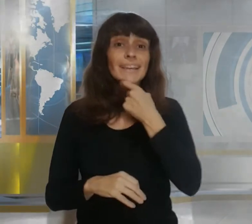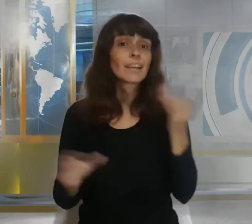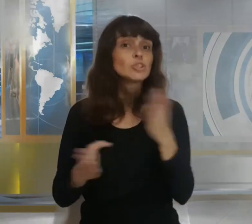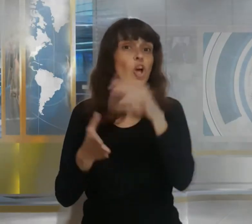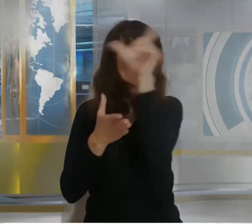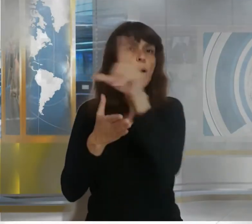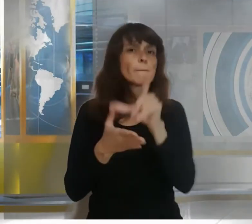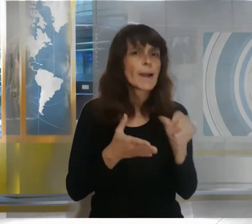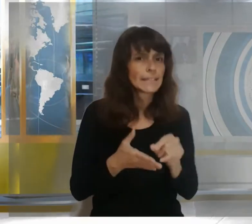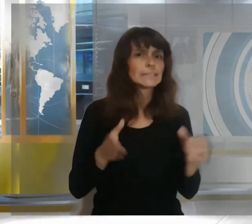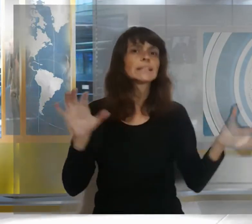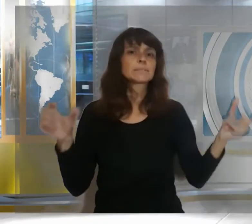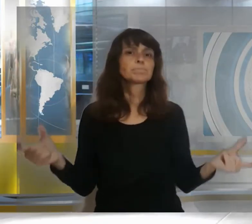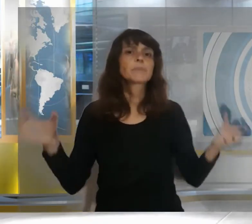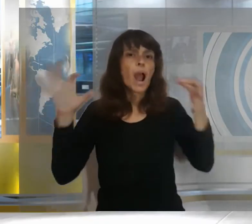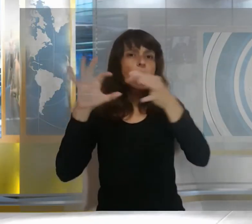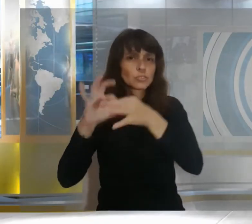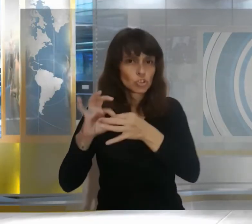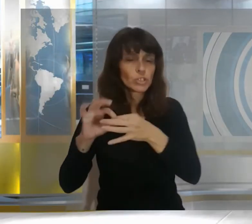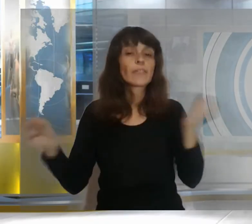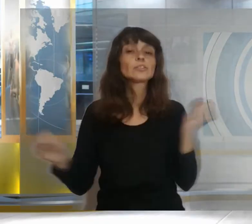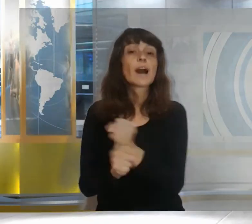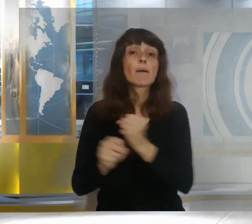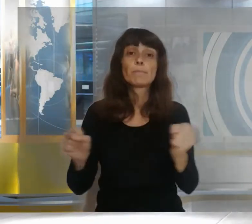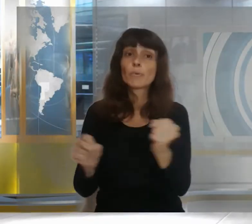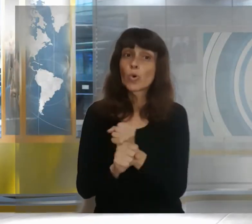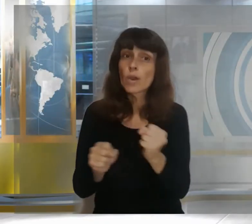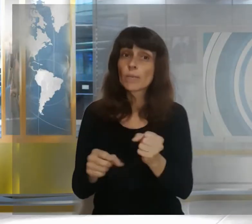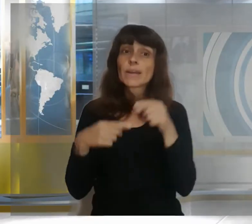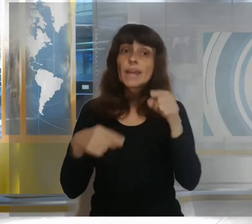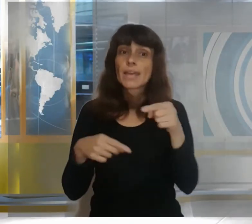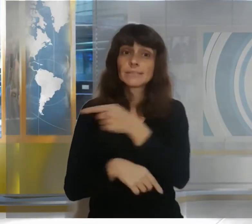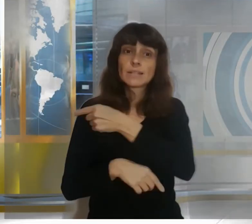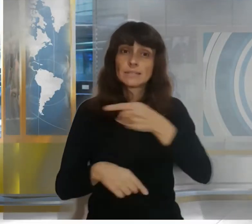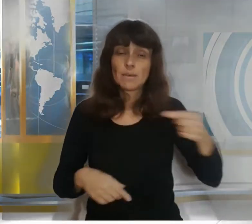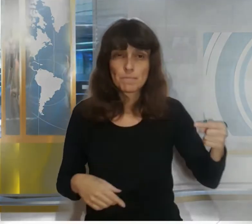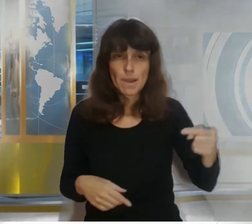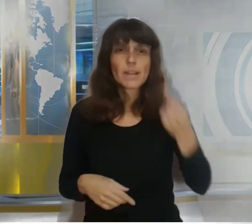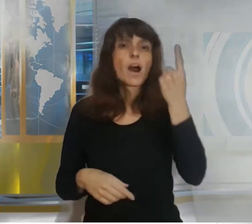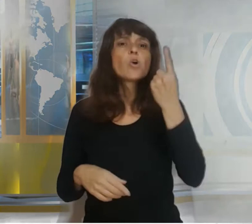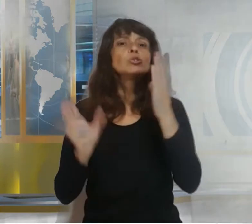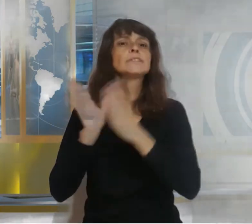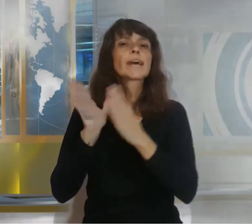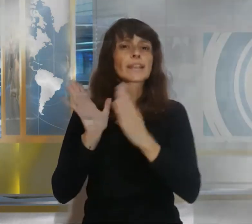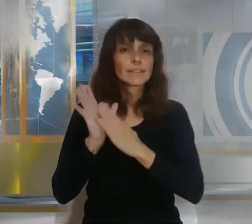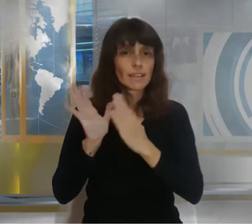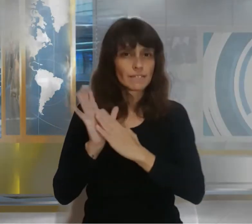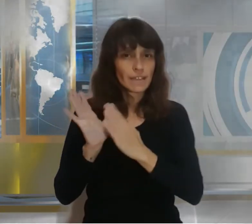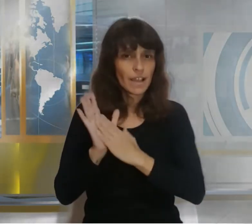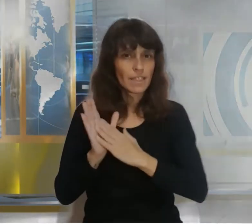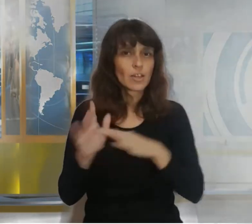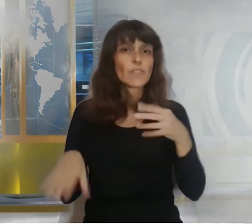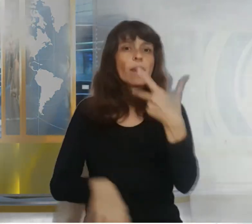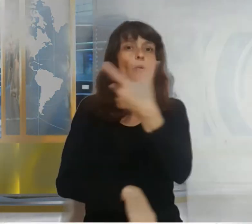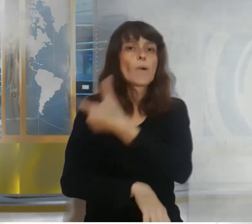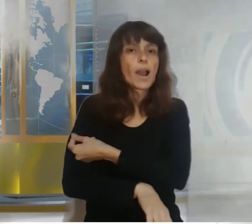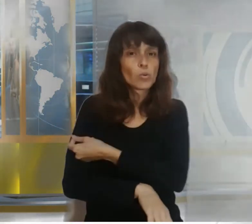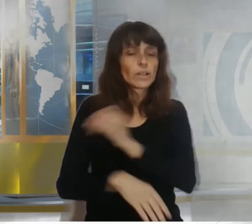posible en la semana un certificado de vacunación covid europeo una especie de pasaporte